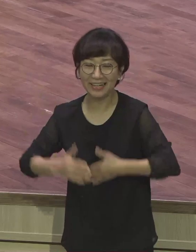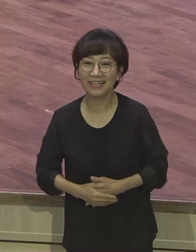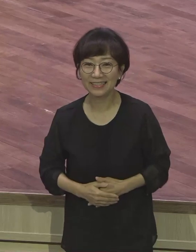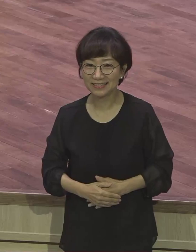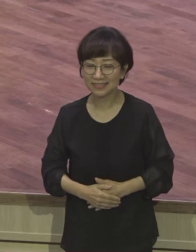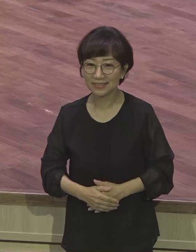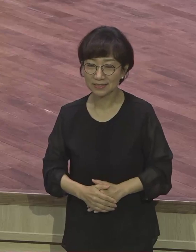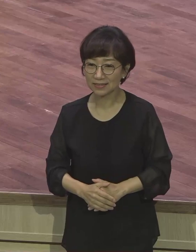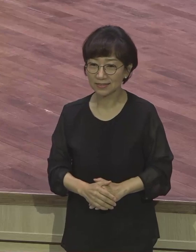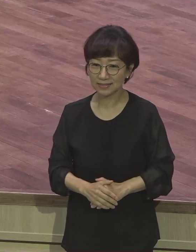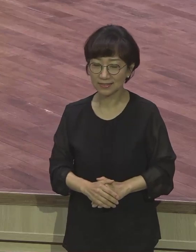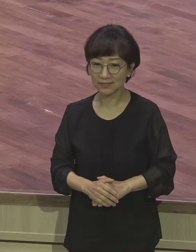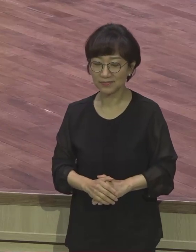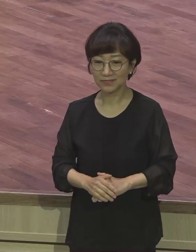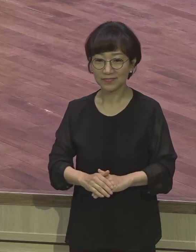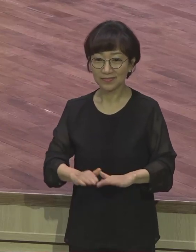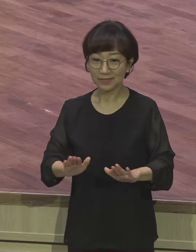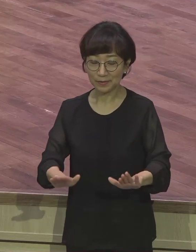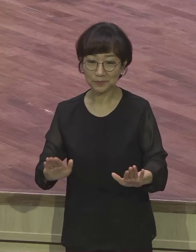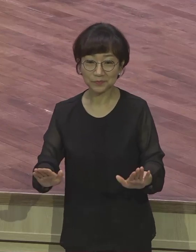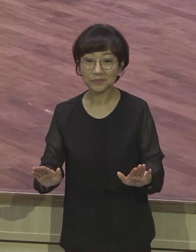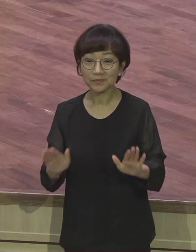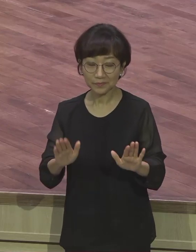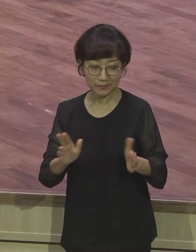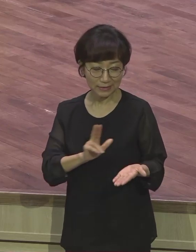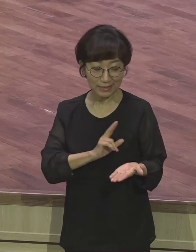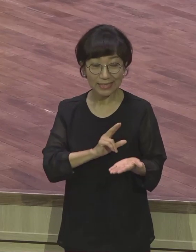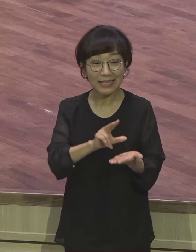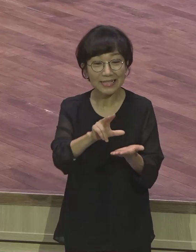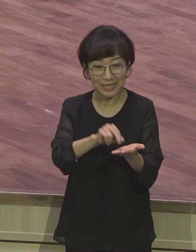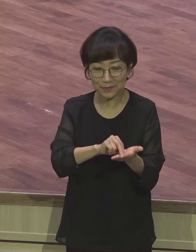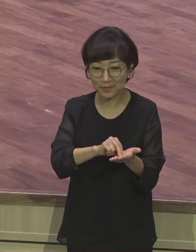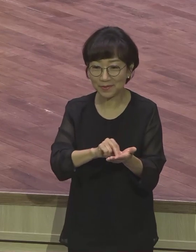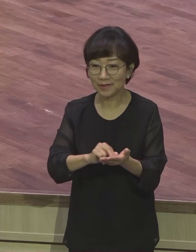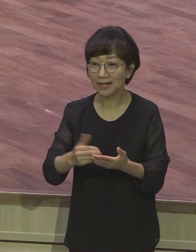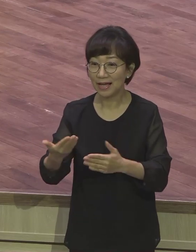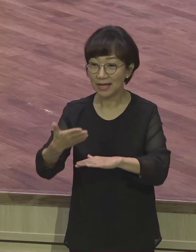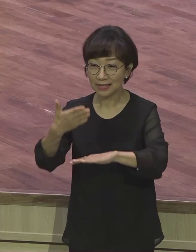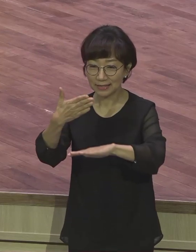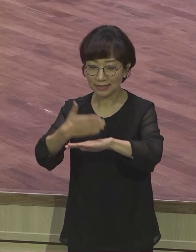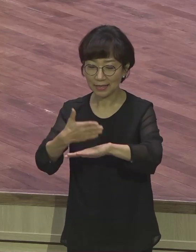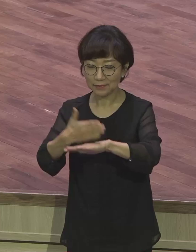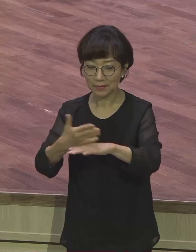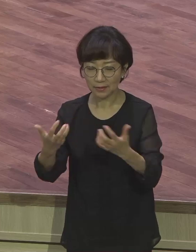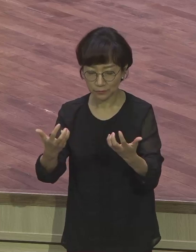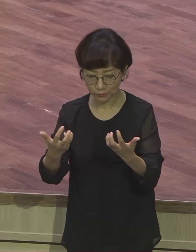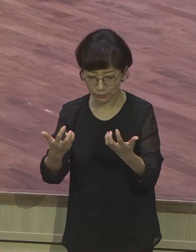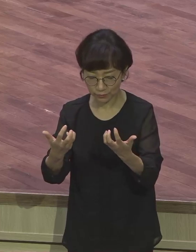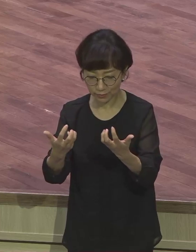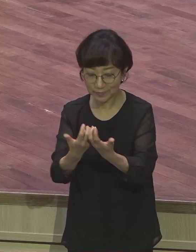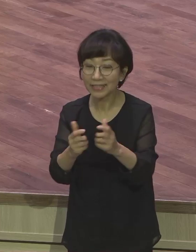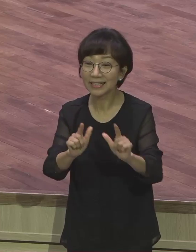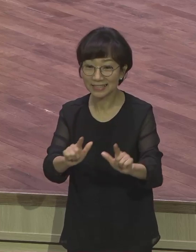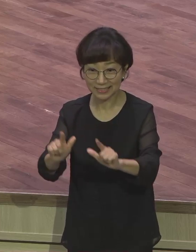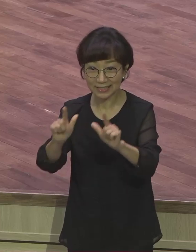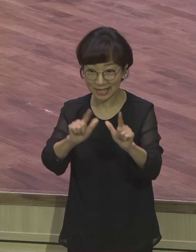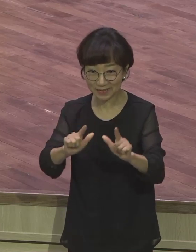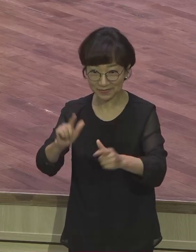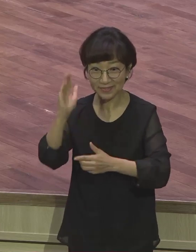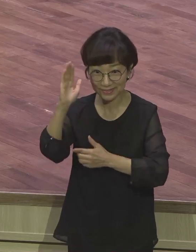여러분의 말씀 가지고 감사로 충만한 인생이라는 재물을 말씀을 드립니다. 오늘은 맥주감사주일로